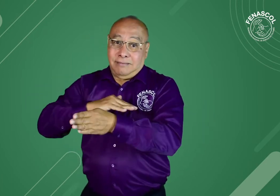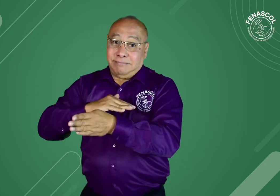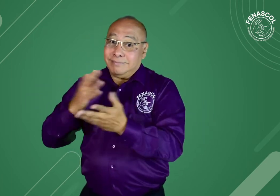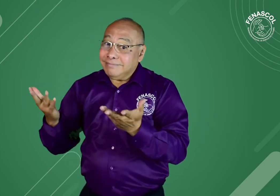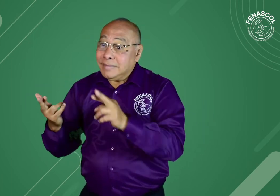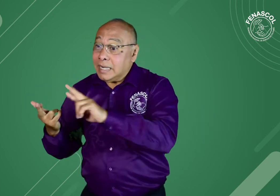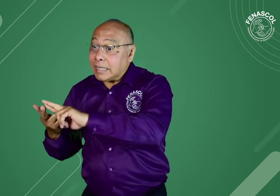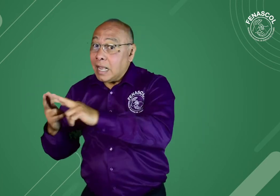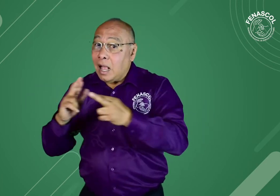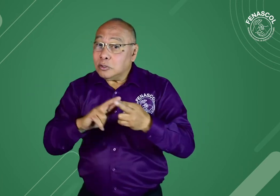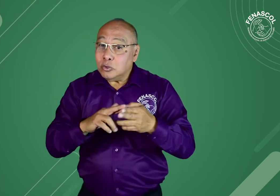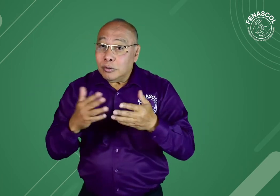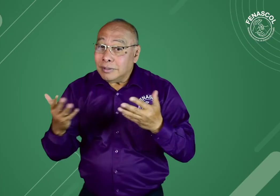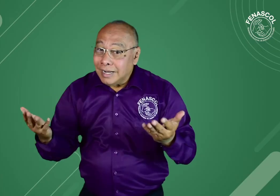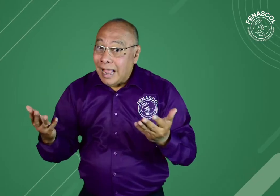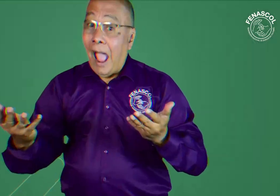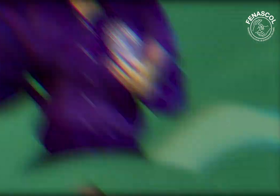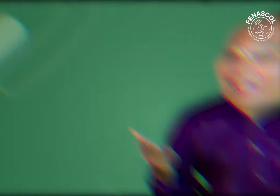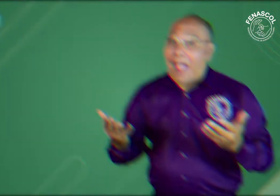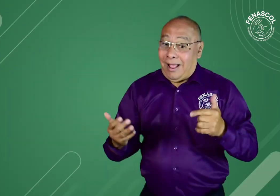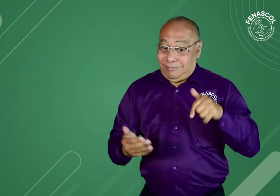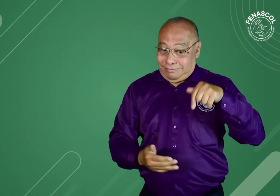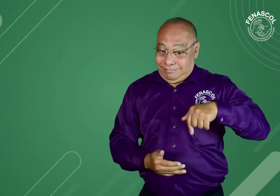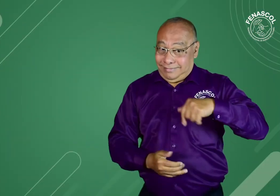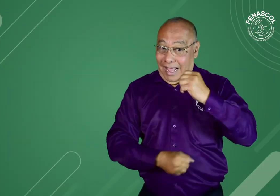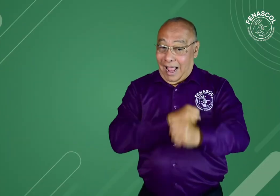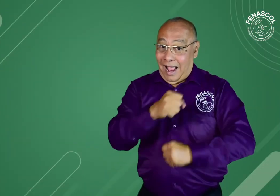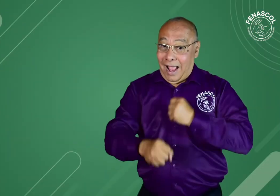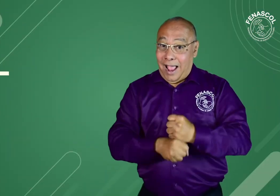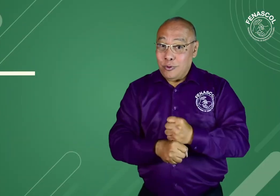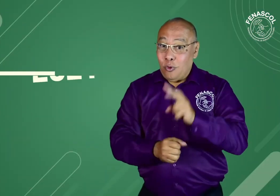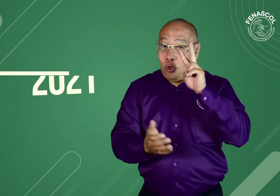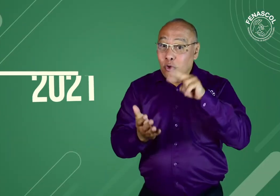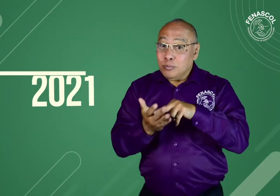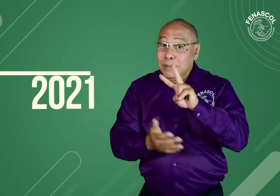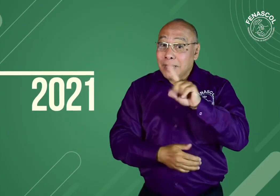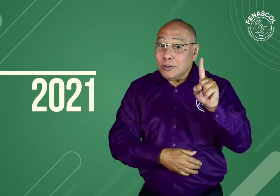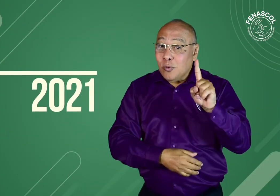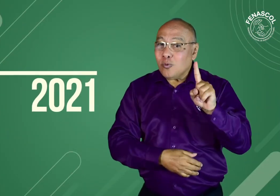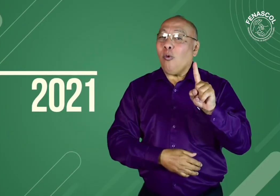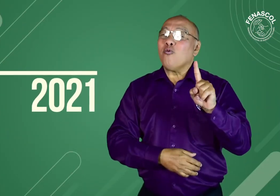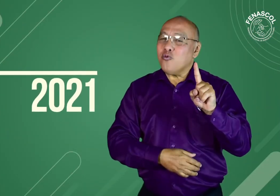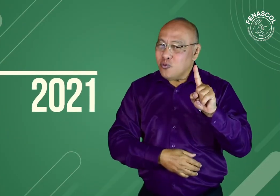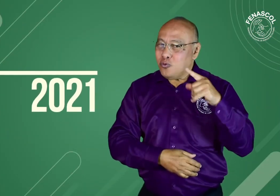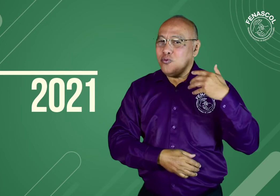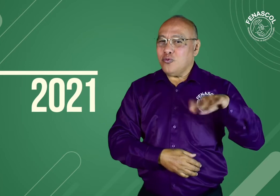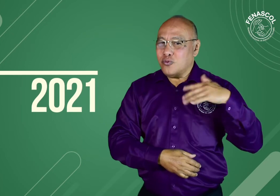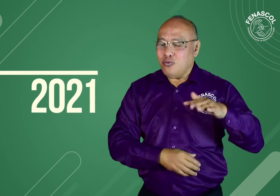que permita lograr esta accesibilidad. Que a su vez está relacionada con la